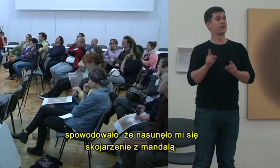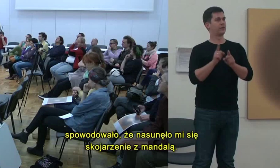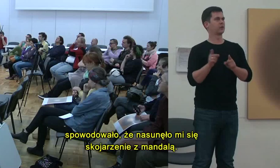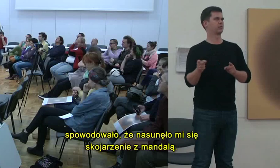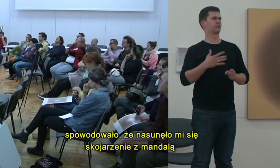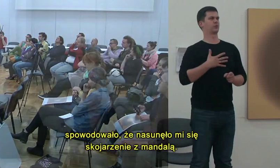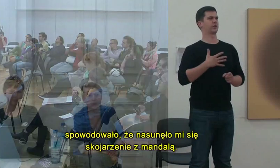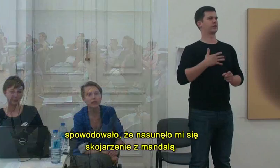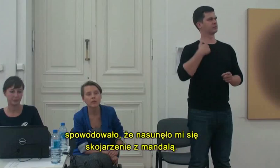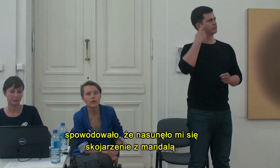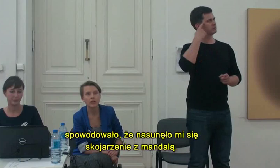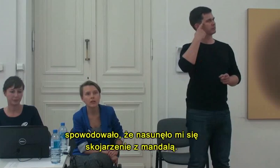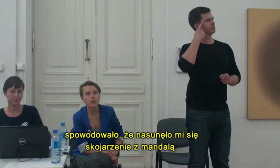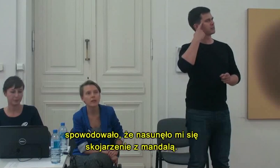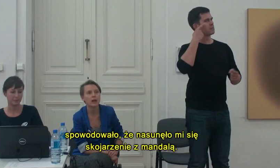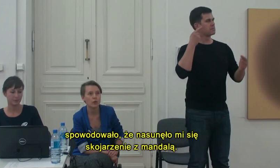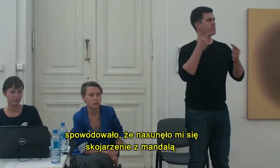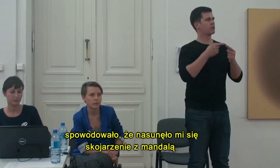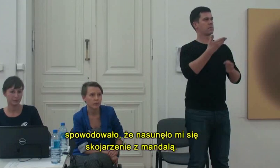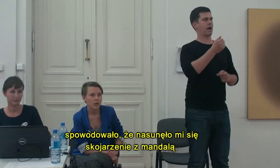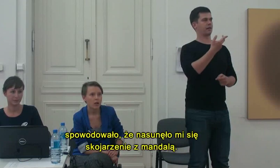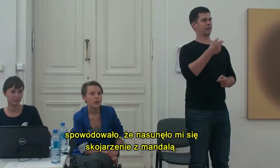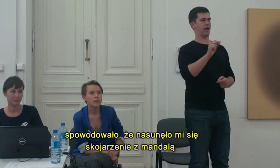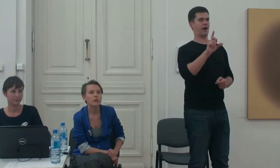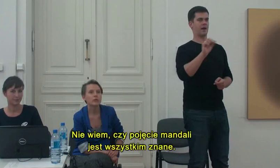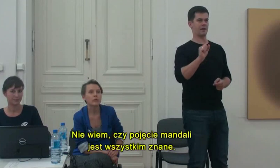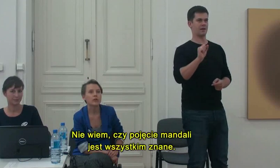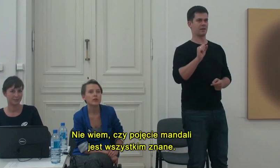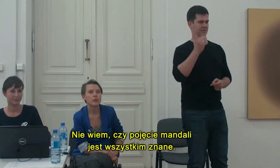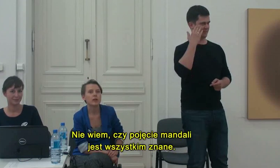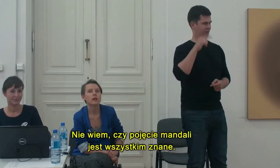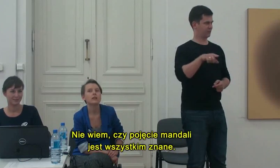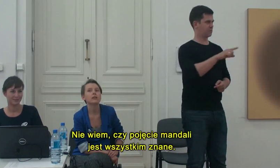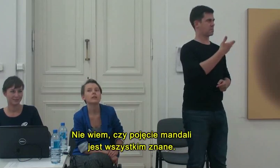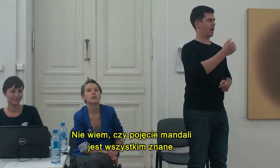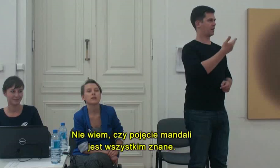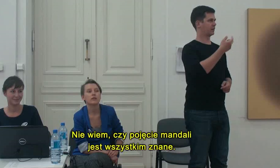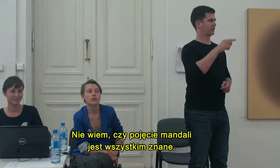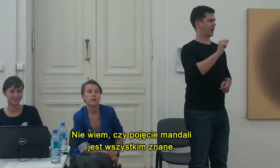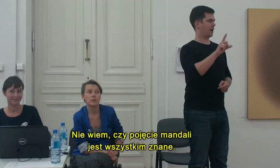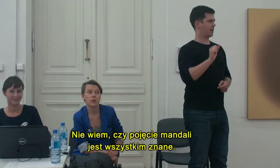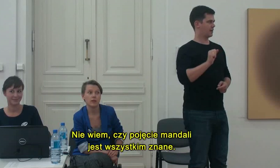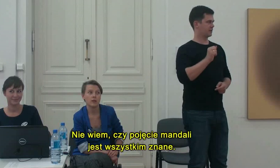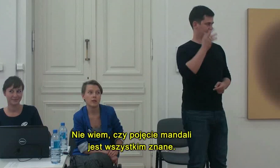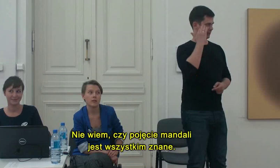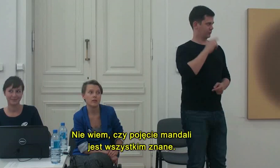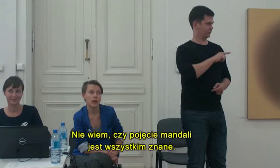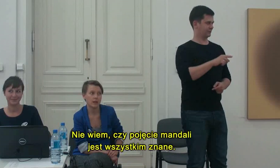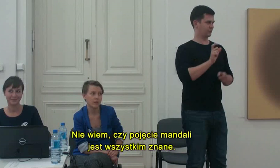automatycznie nasunęło mi się skojarzenie z mandalą. Nie wiem, czy pojęcie mandali jest wszystkim